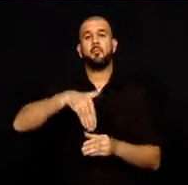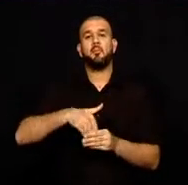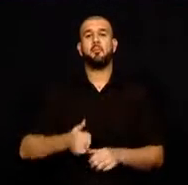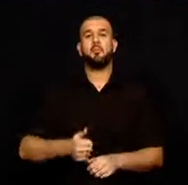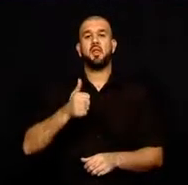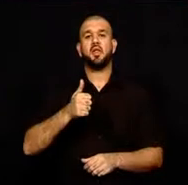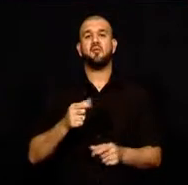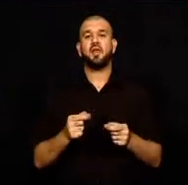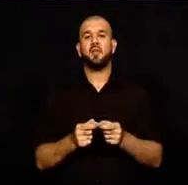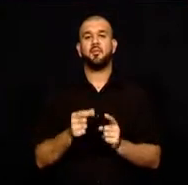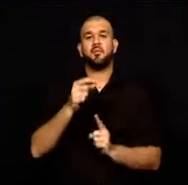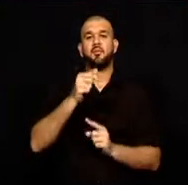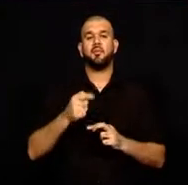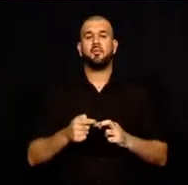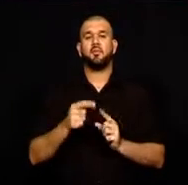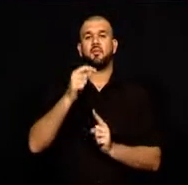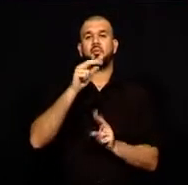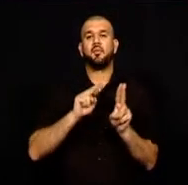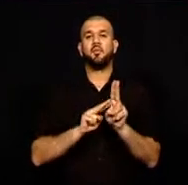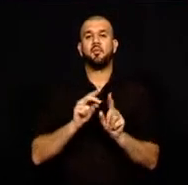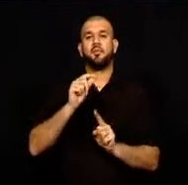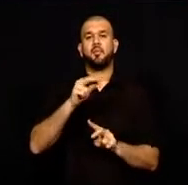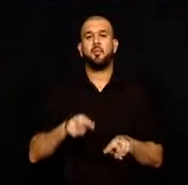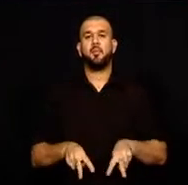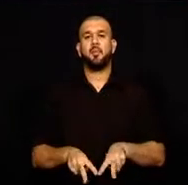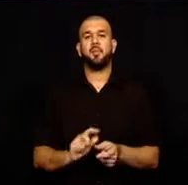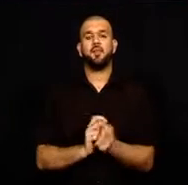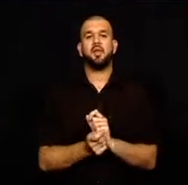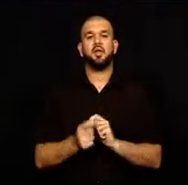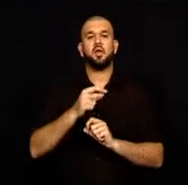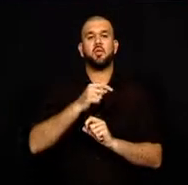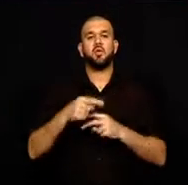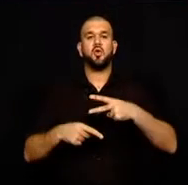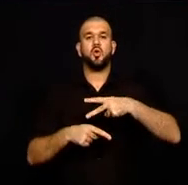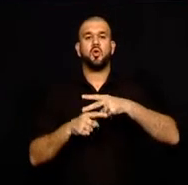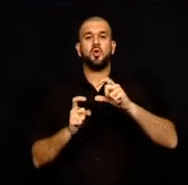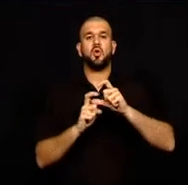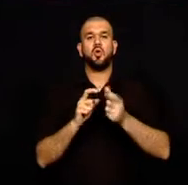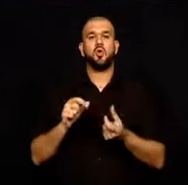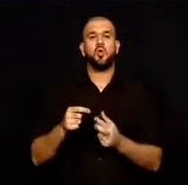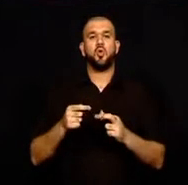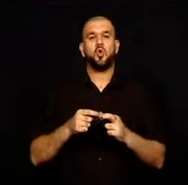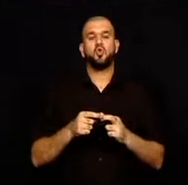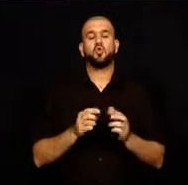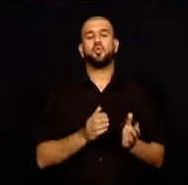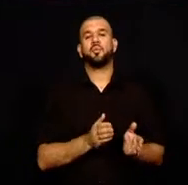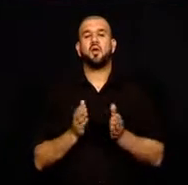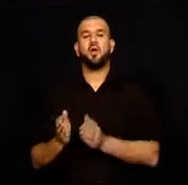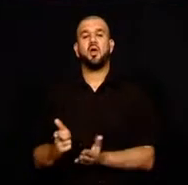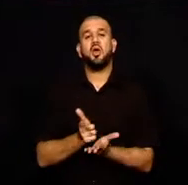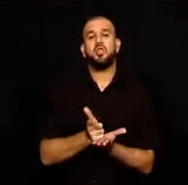Gıda Bakanı Önder Senneroğlu'nun yerine CTP Mausa Milletvekili